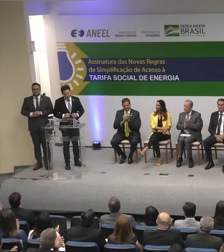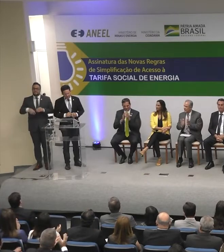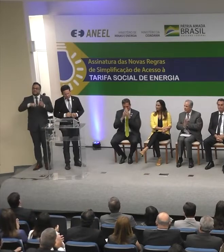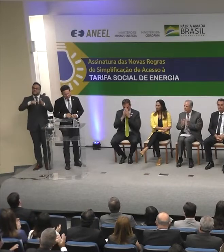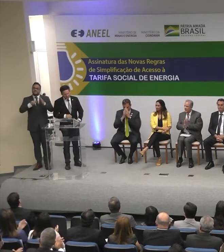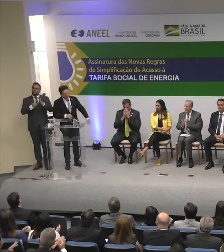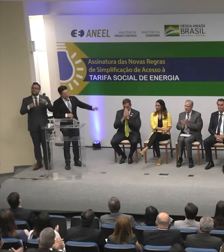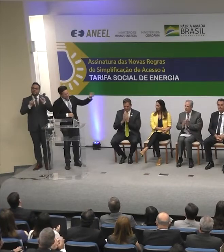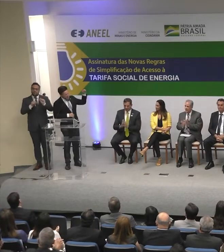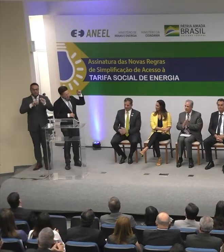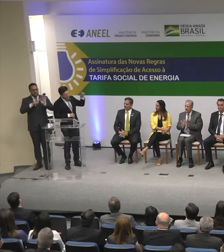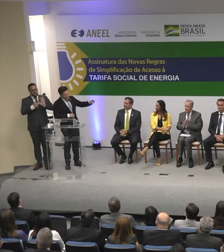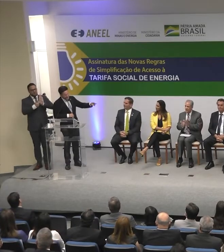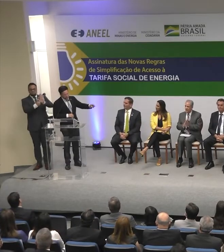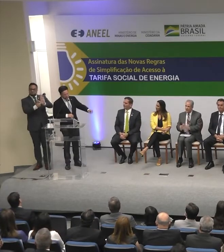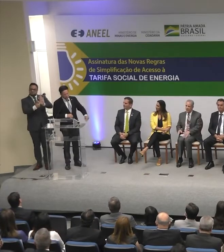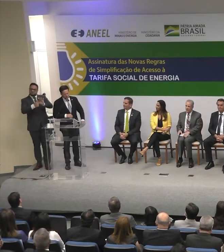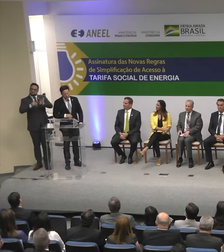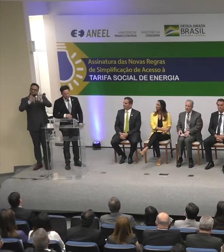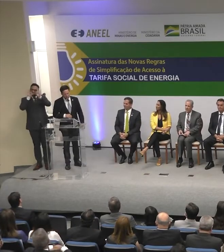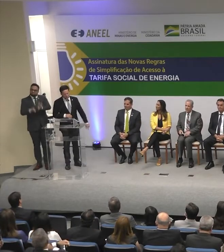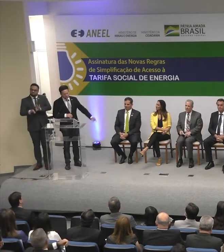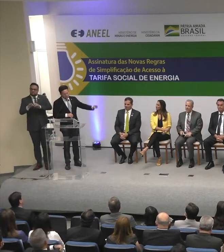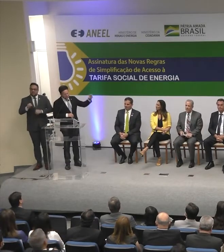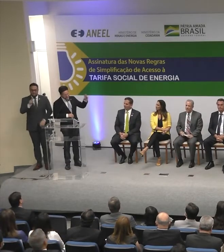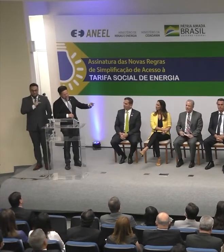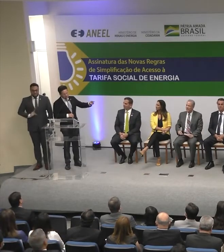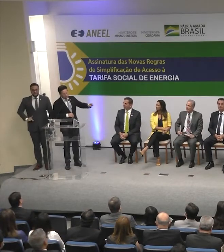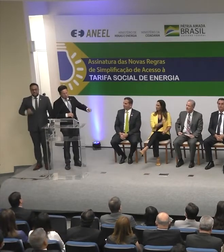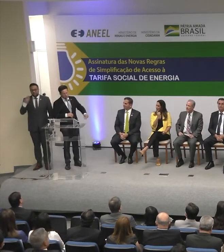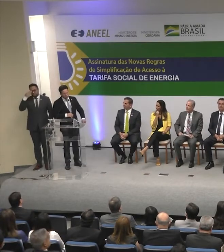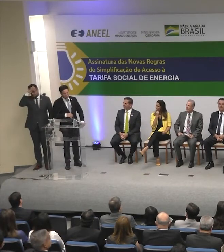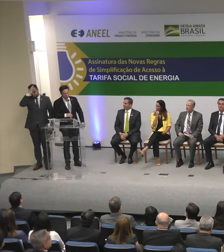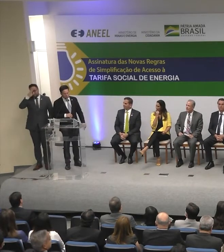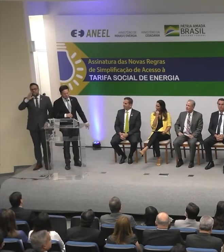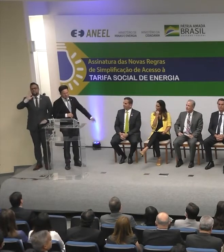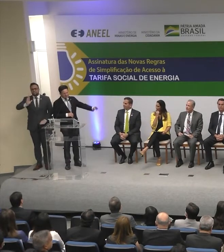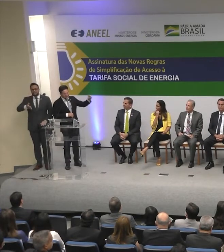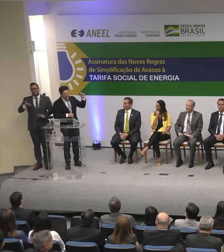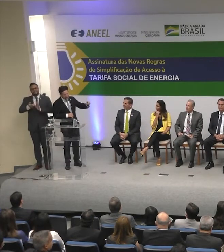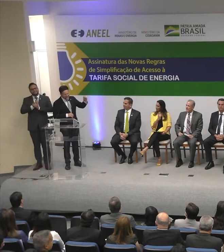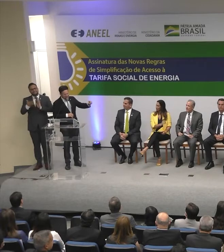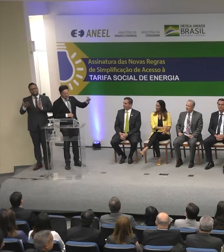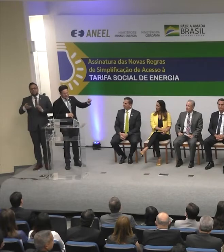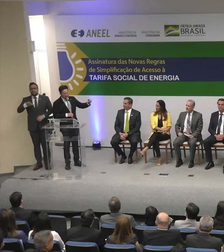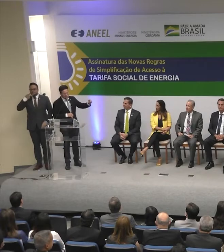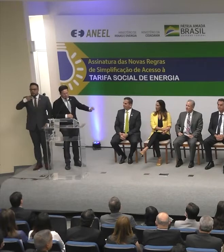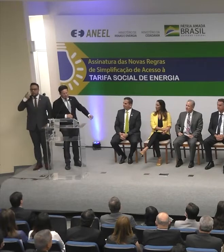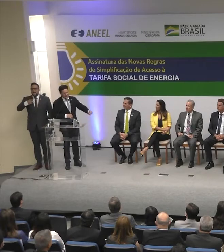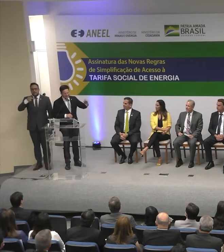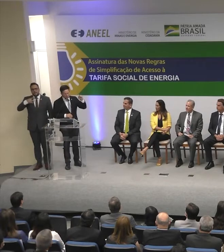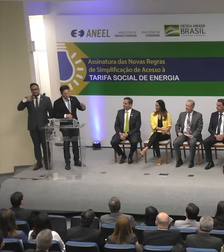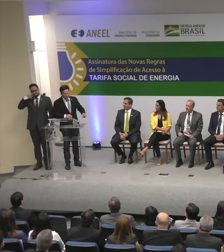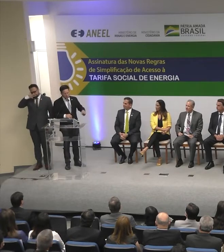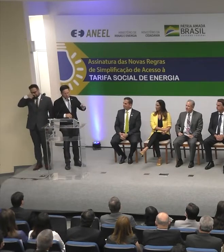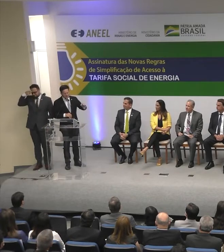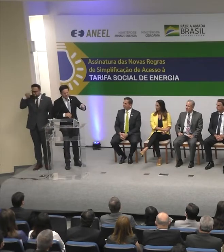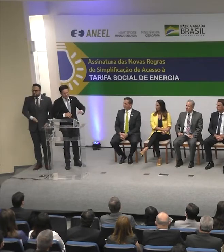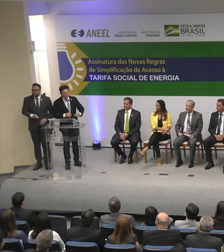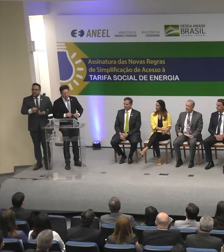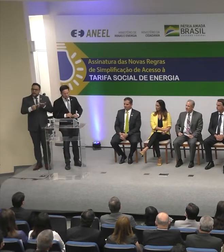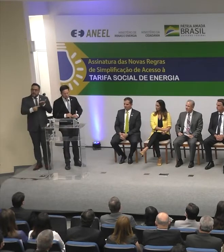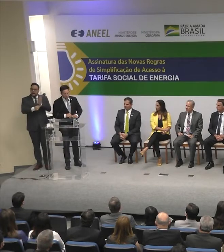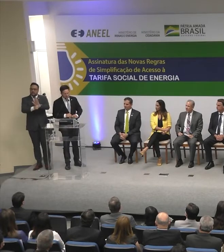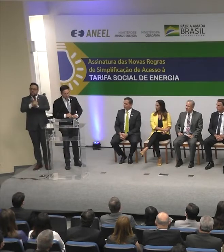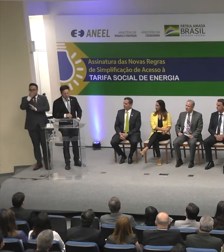inequívoca, que o presidente Bolsonaro, como diversas vezes falou conosco, ele está determinado em ajudar os mais